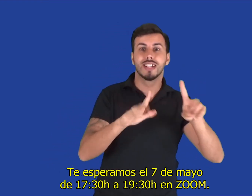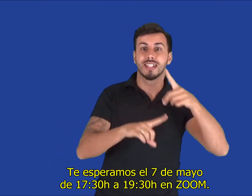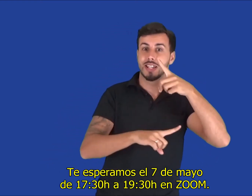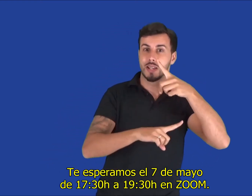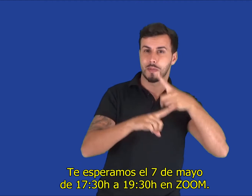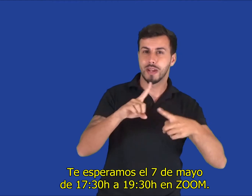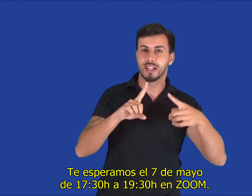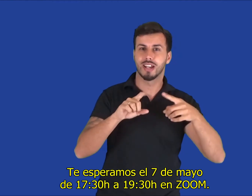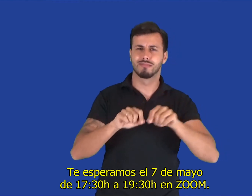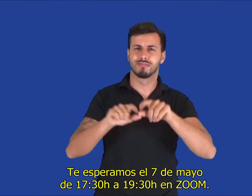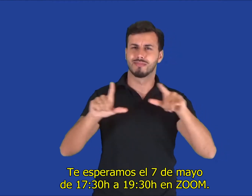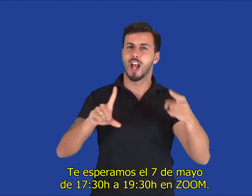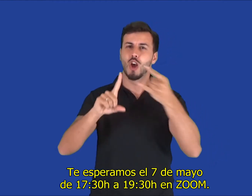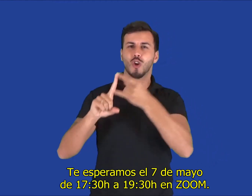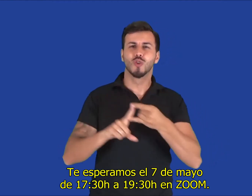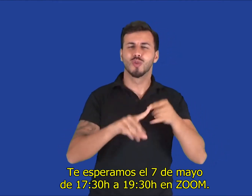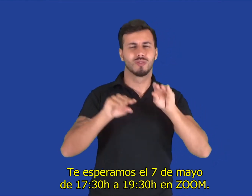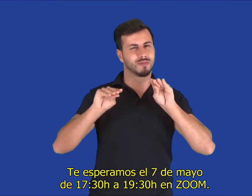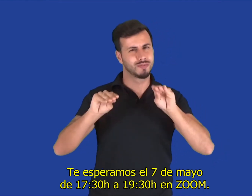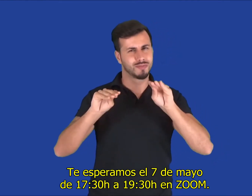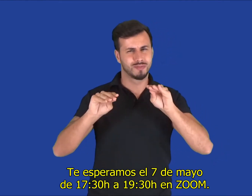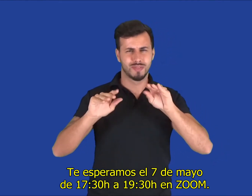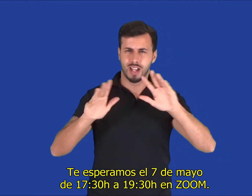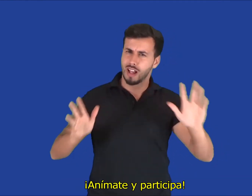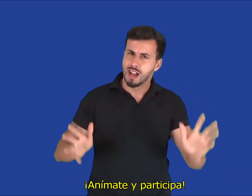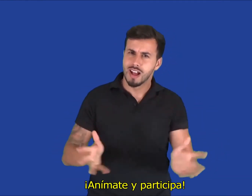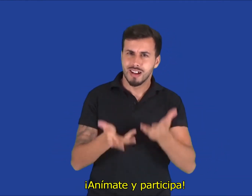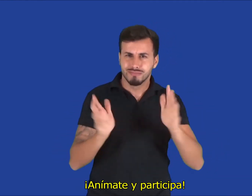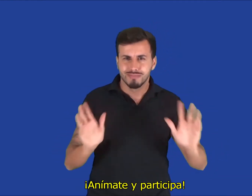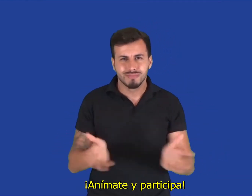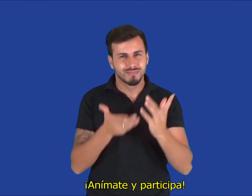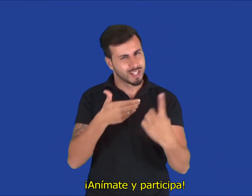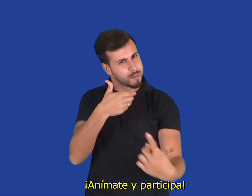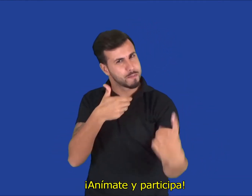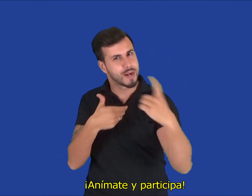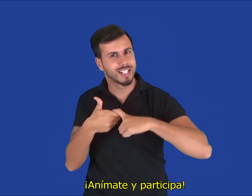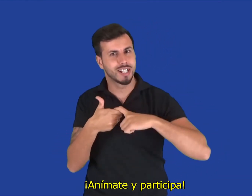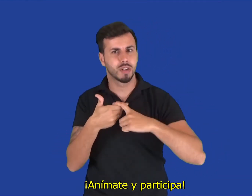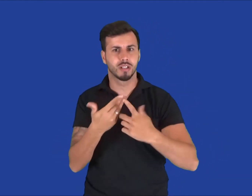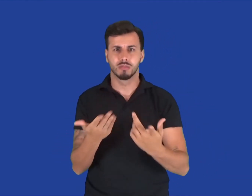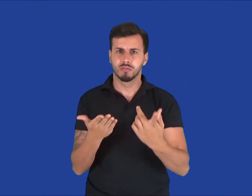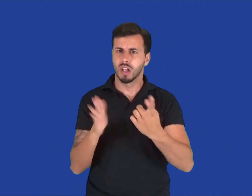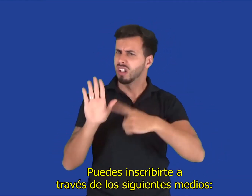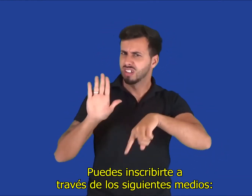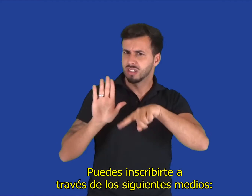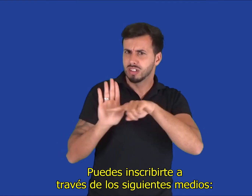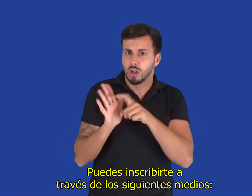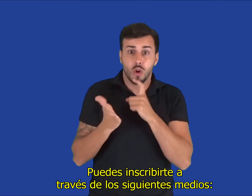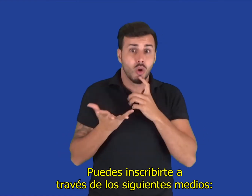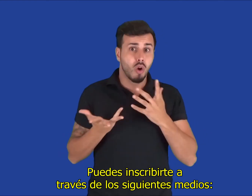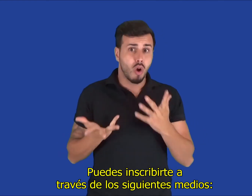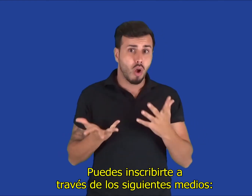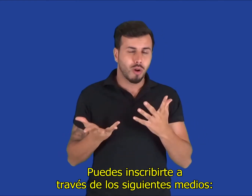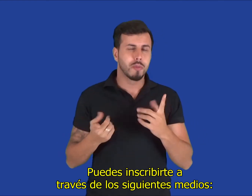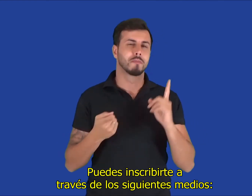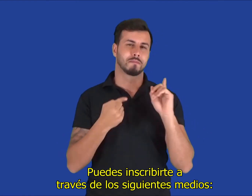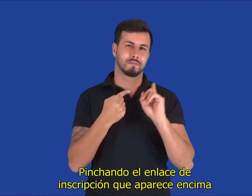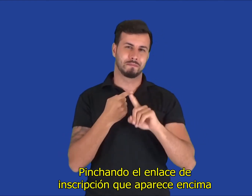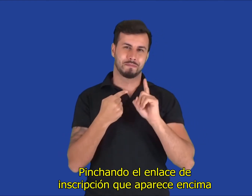a 7 y media de la tarde en Zoom. ¡Anímate y participa! Puedes inscribirte